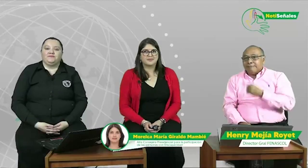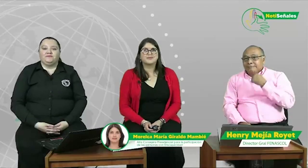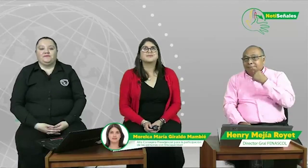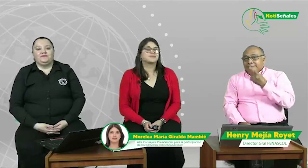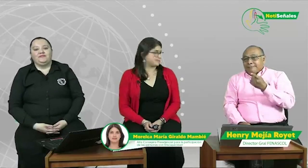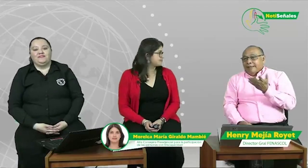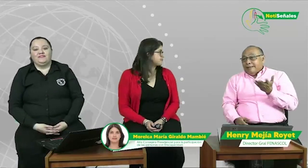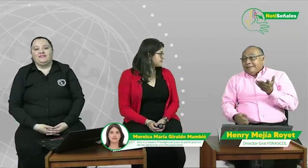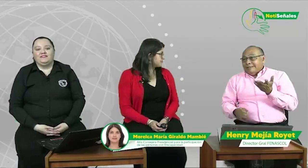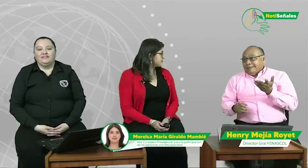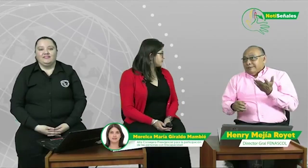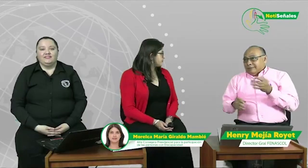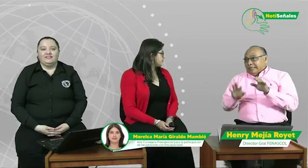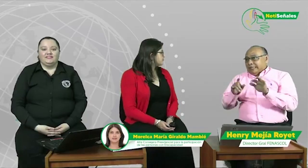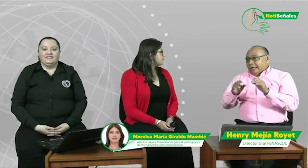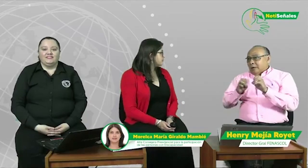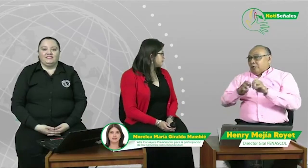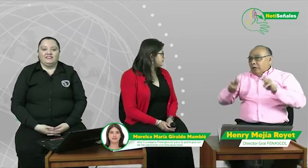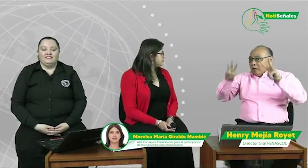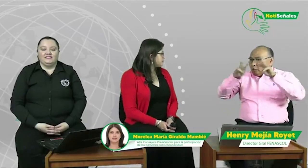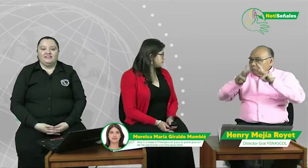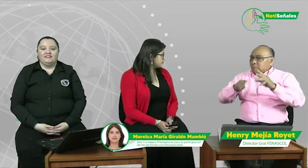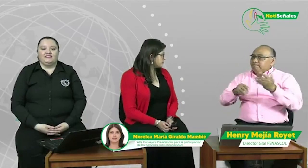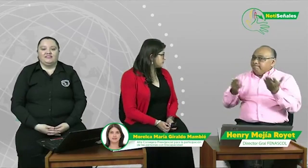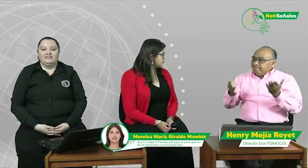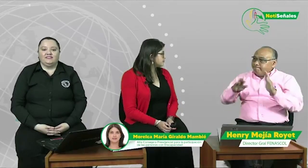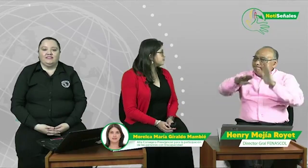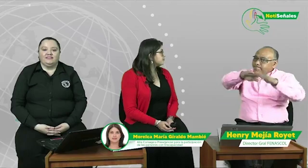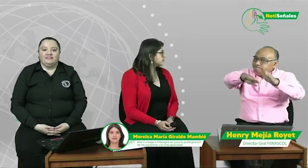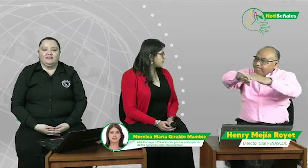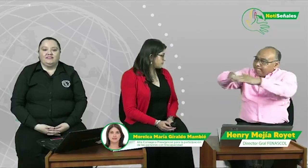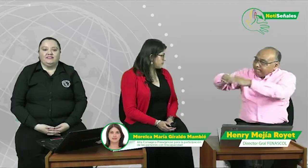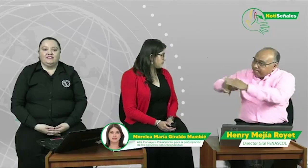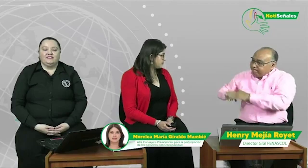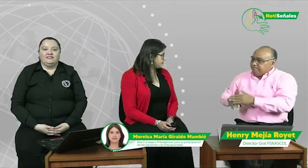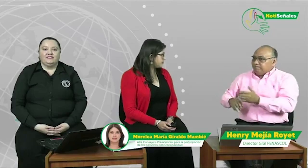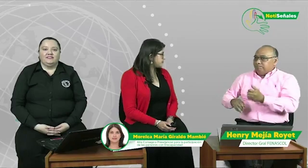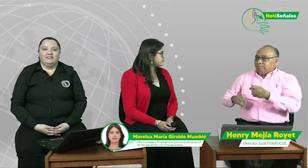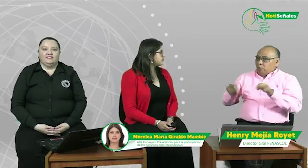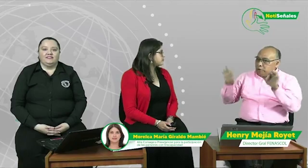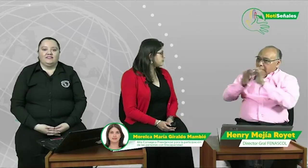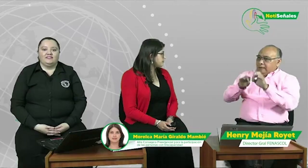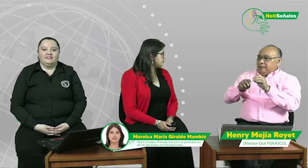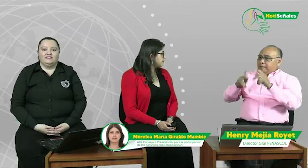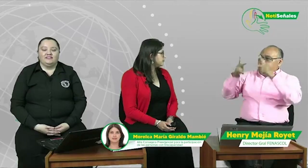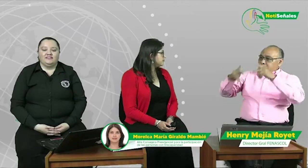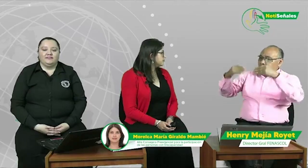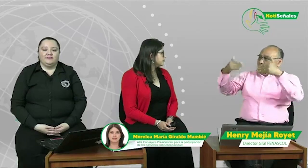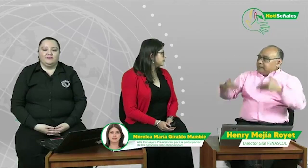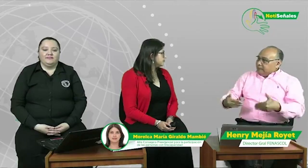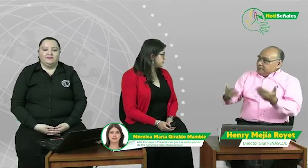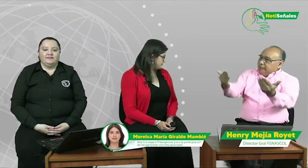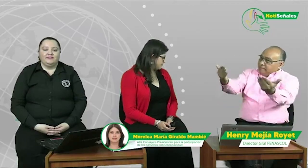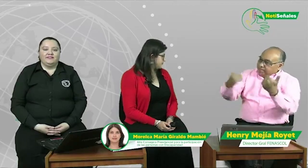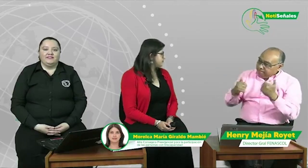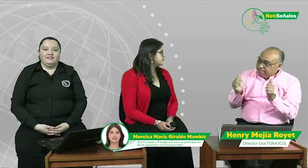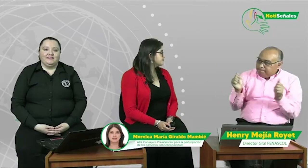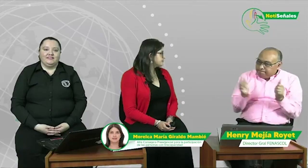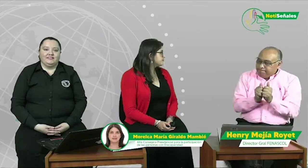ahí está el secretario general de la ONU Antonio Guterres hizo este llamado a